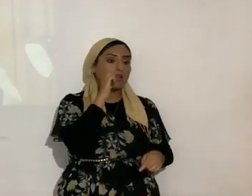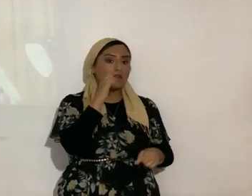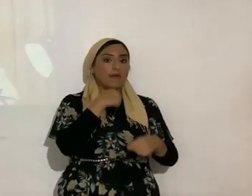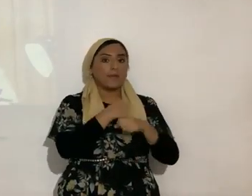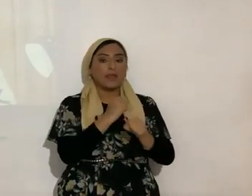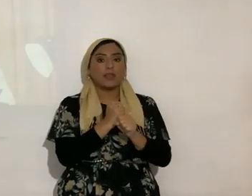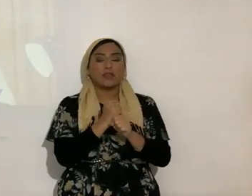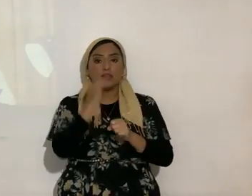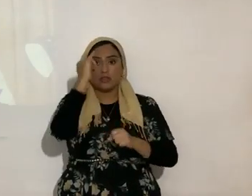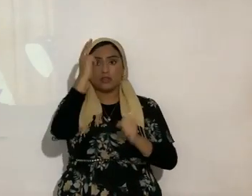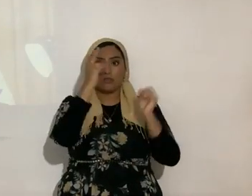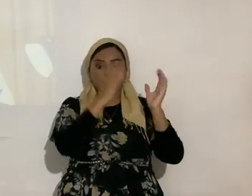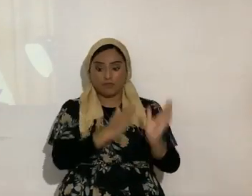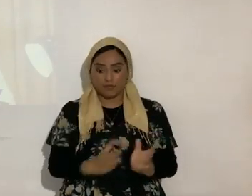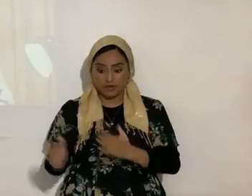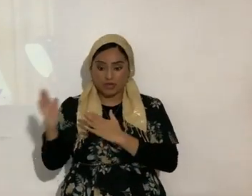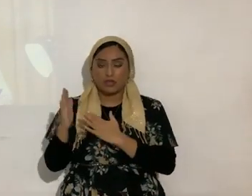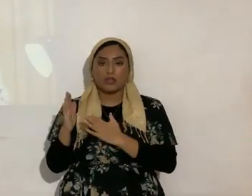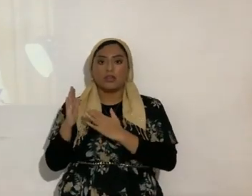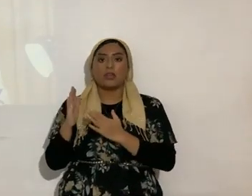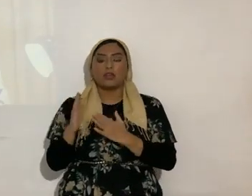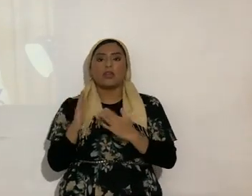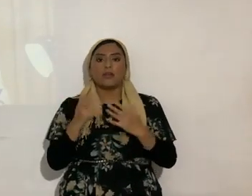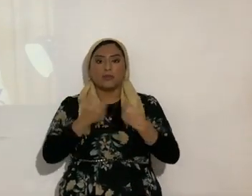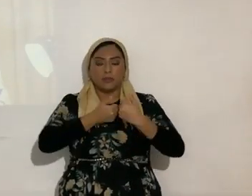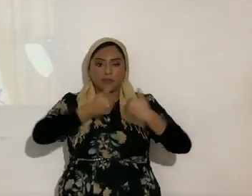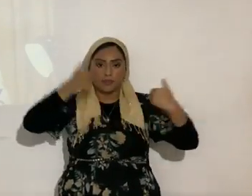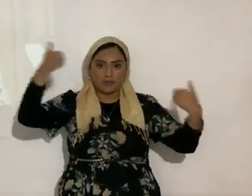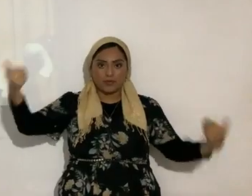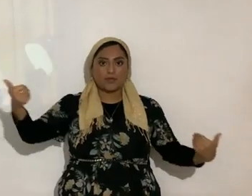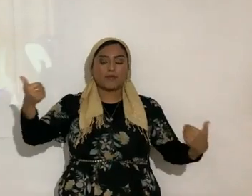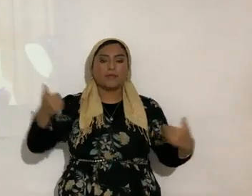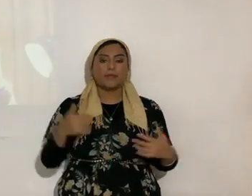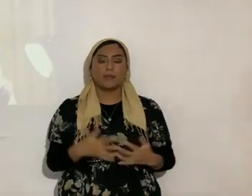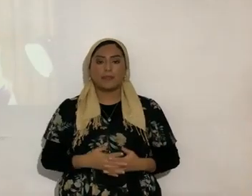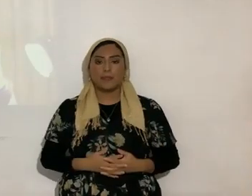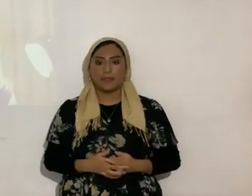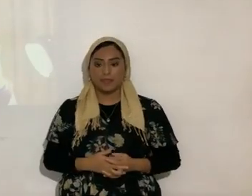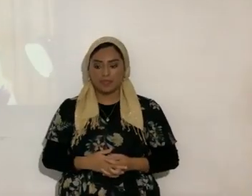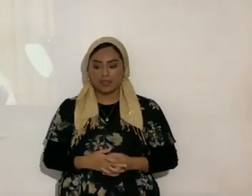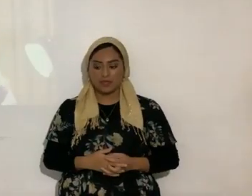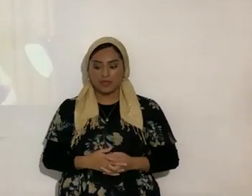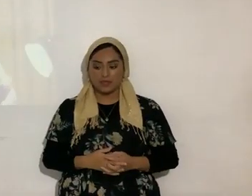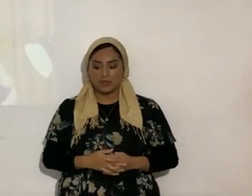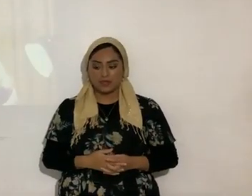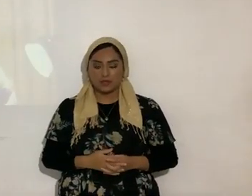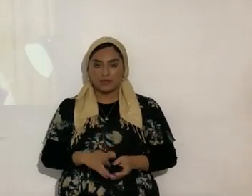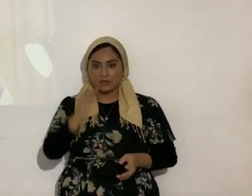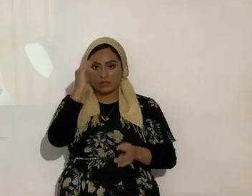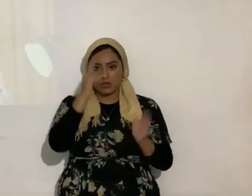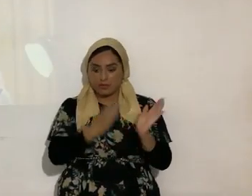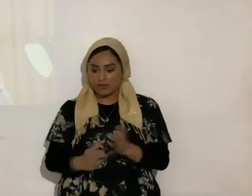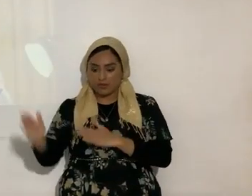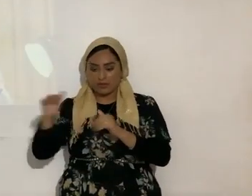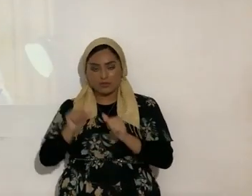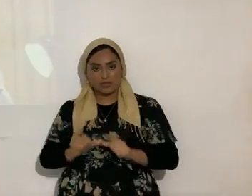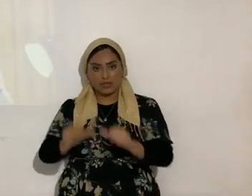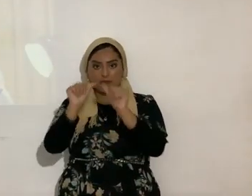planes del Eterno, o sea, la separación, o sea, ya la separación, no, los planes del Eterno siguen, ahora,